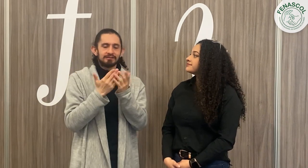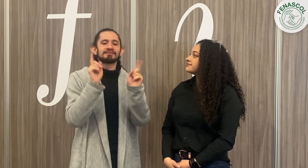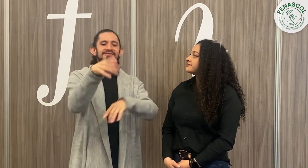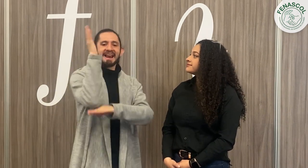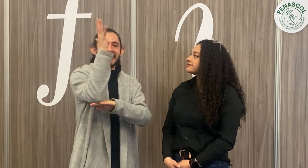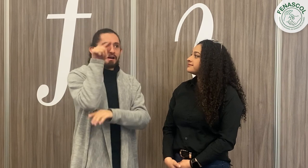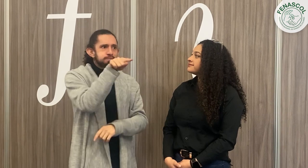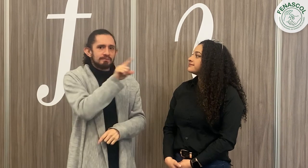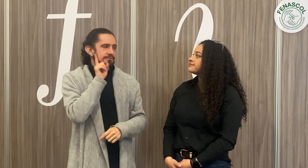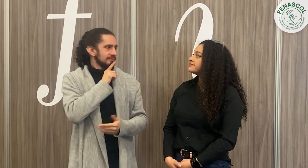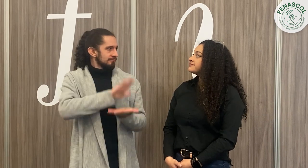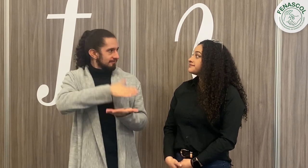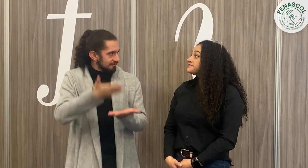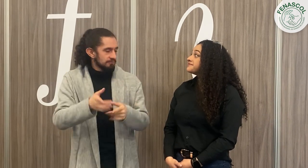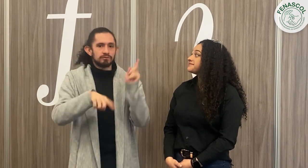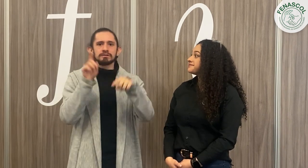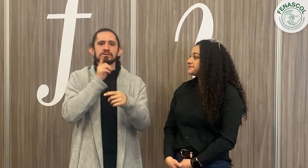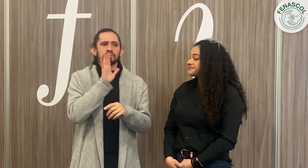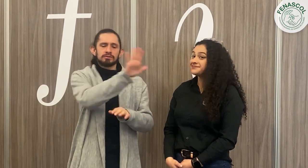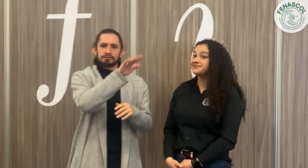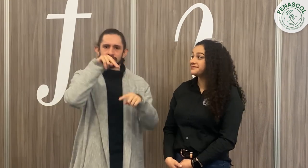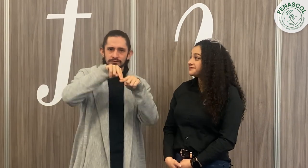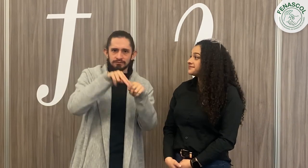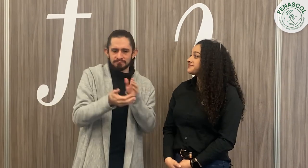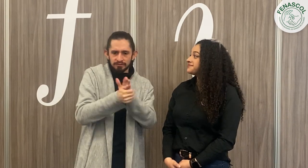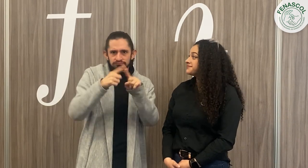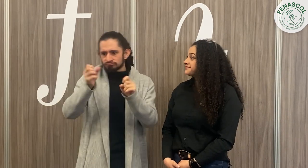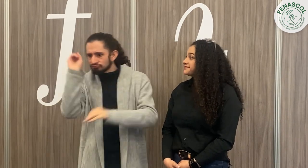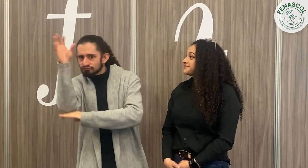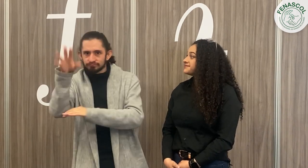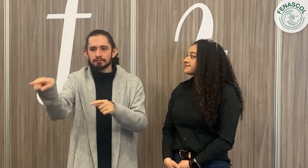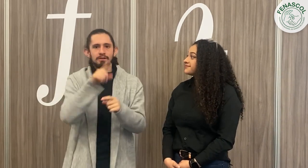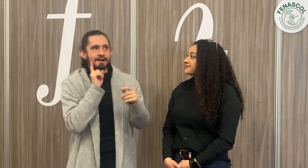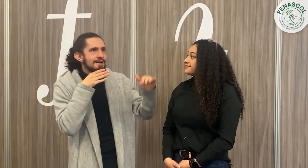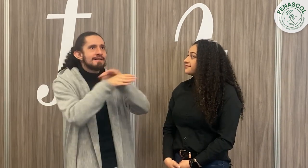recursos que las personas sordas pueden acceder y pueden pensar, esto es adecuado para mí, y abrir el pensamiento.